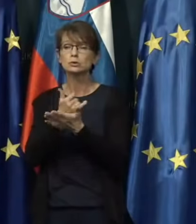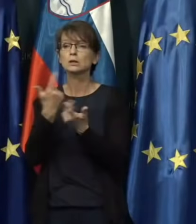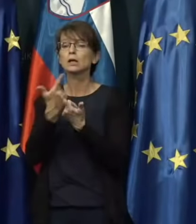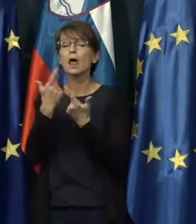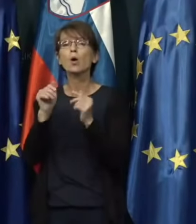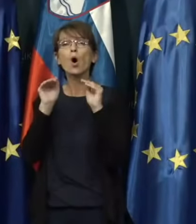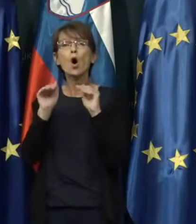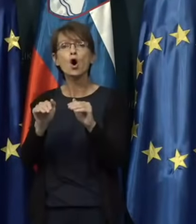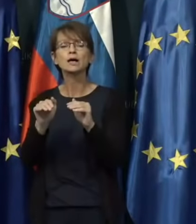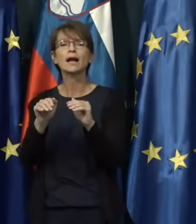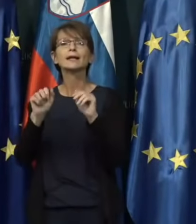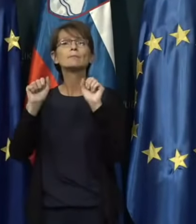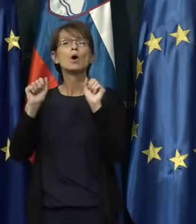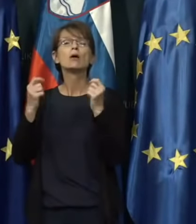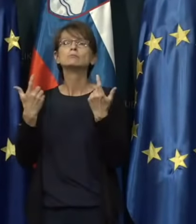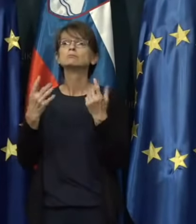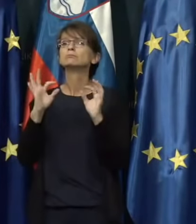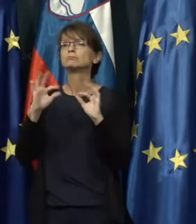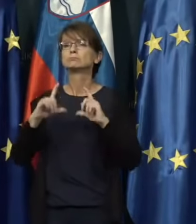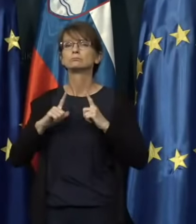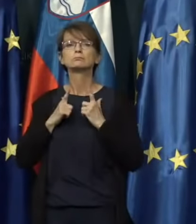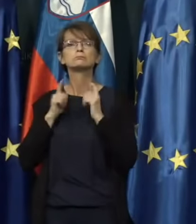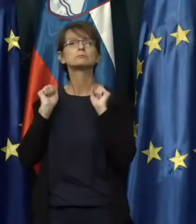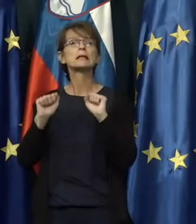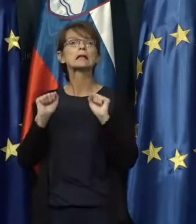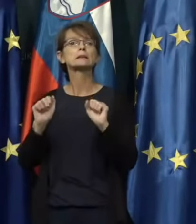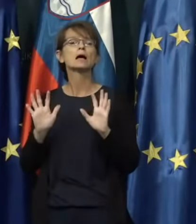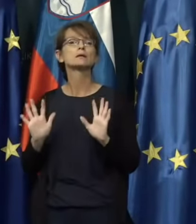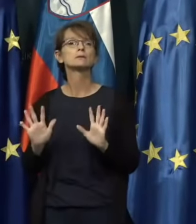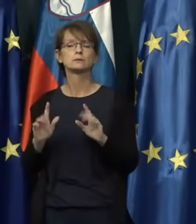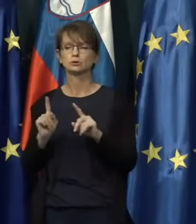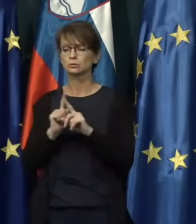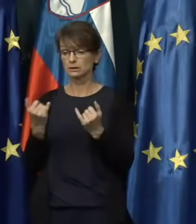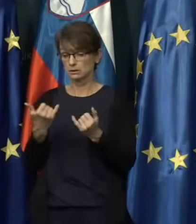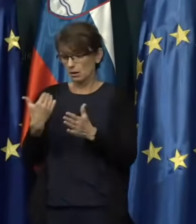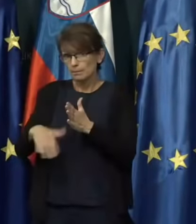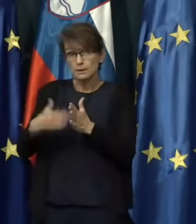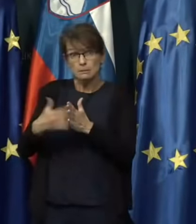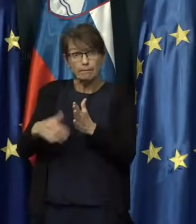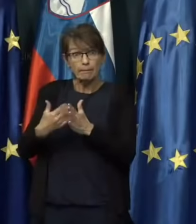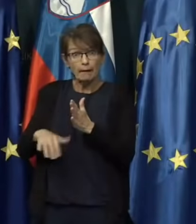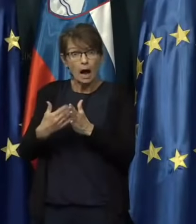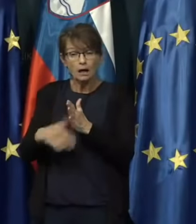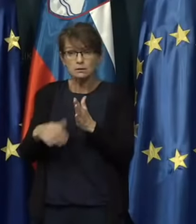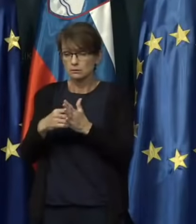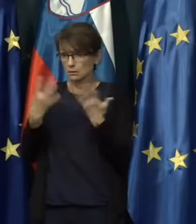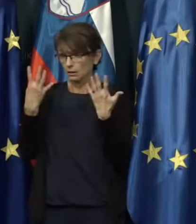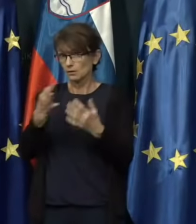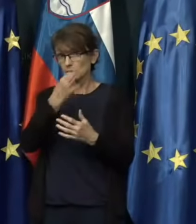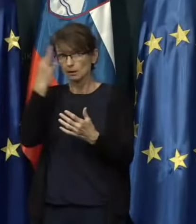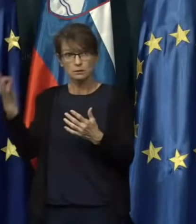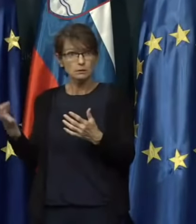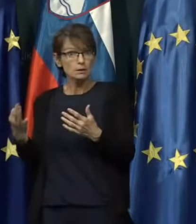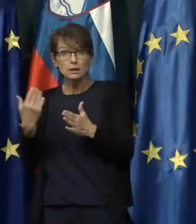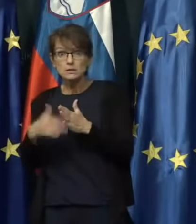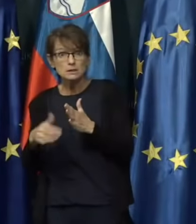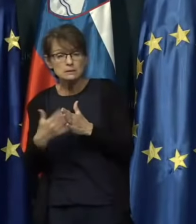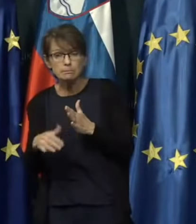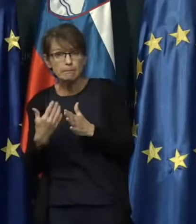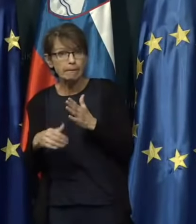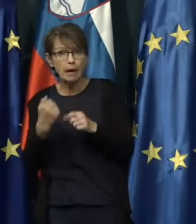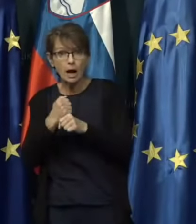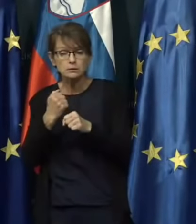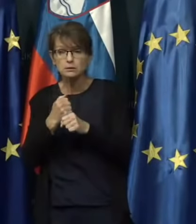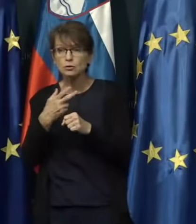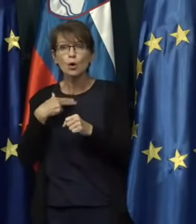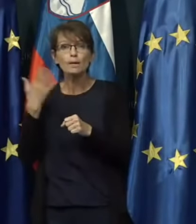standard oziroma, da bomo v taj izpad, ki ga imamo v teh dosedaj 90 dneh soočanja